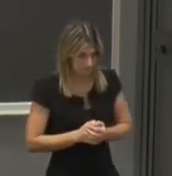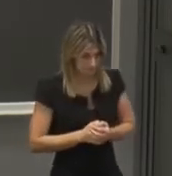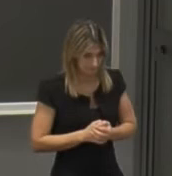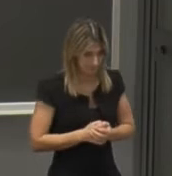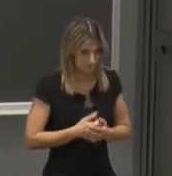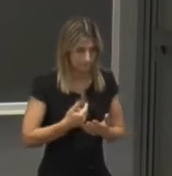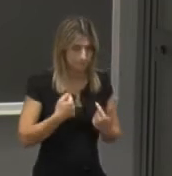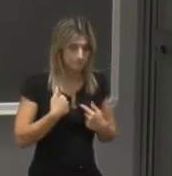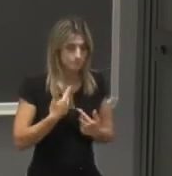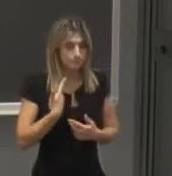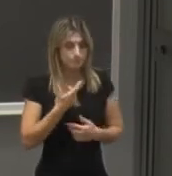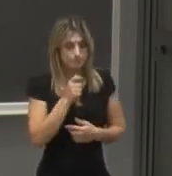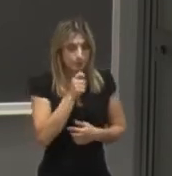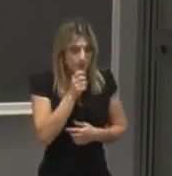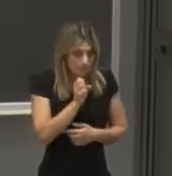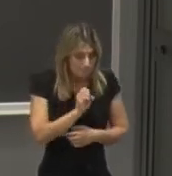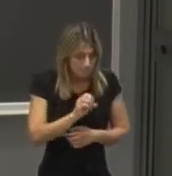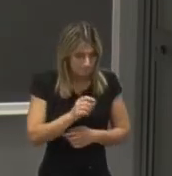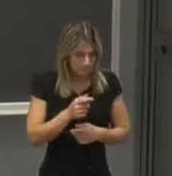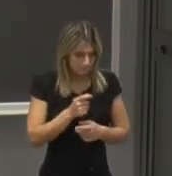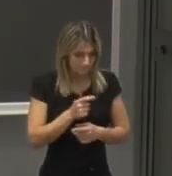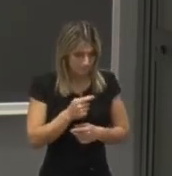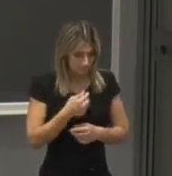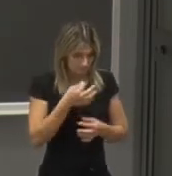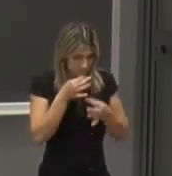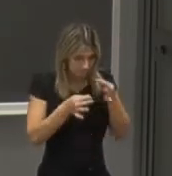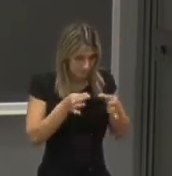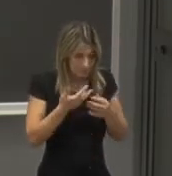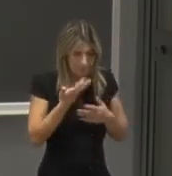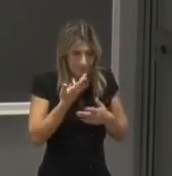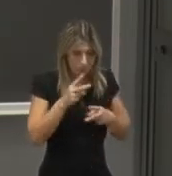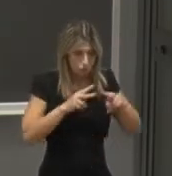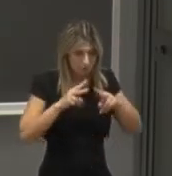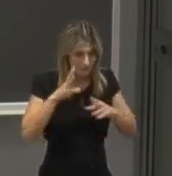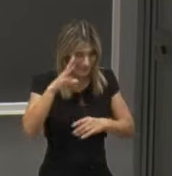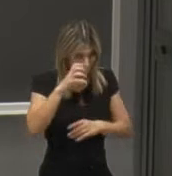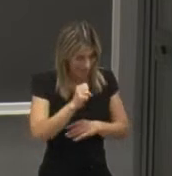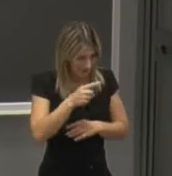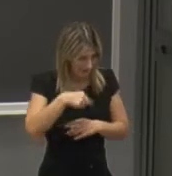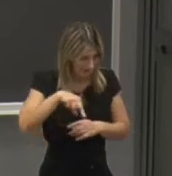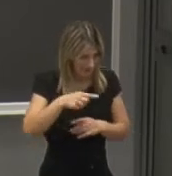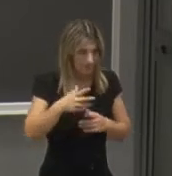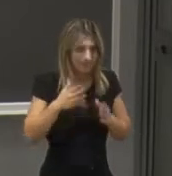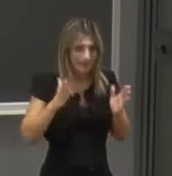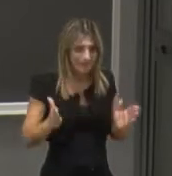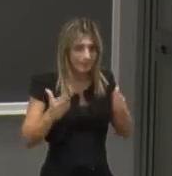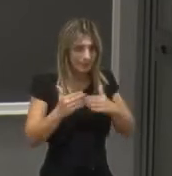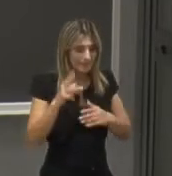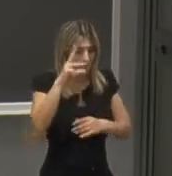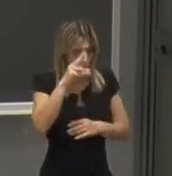ho impostato la presentazione per cercare di innanzitutto farvi conoscere il nostro